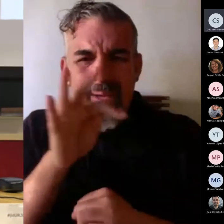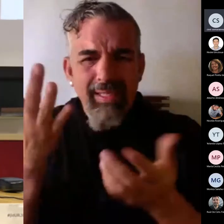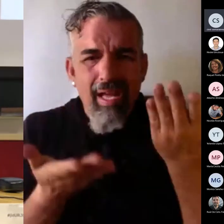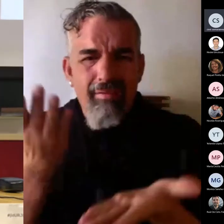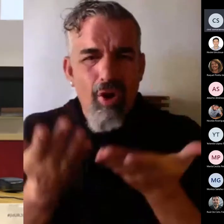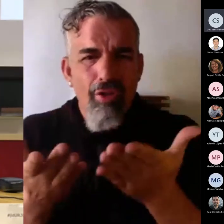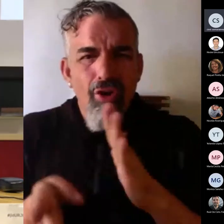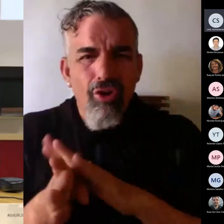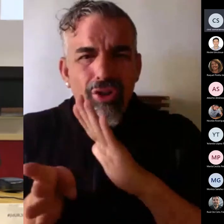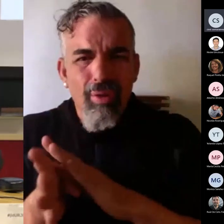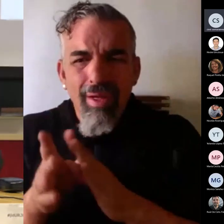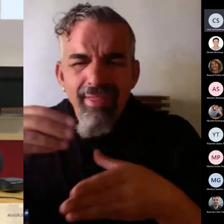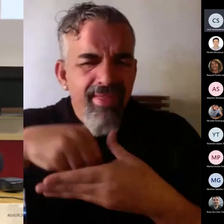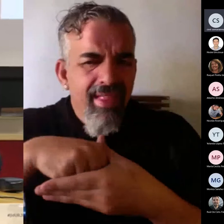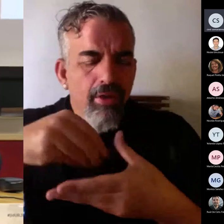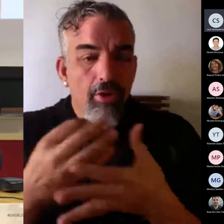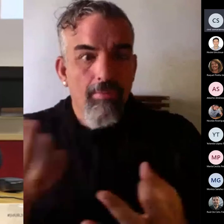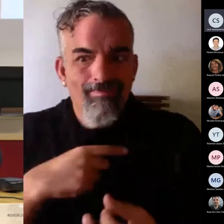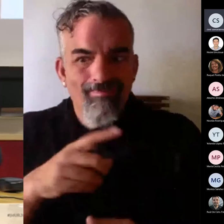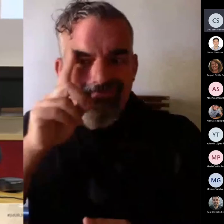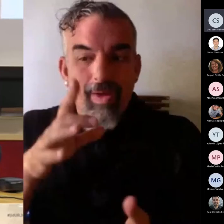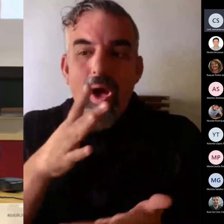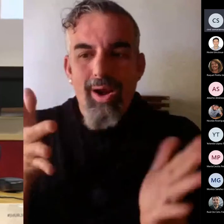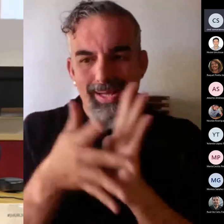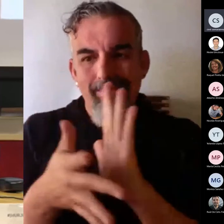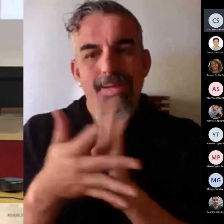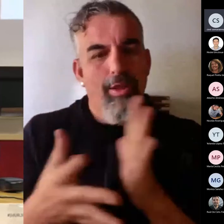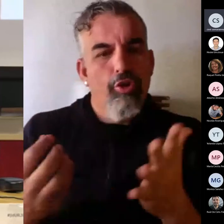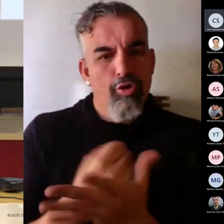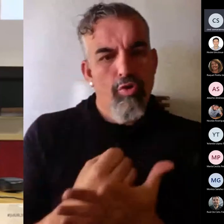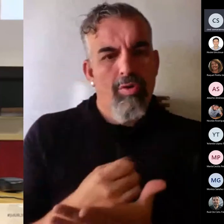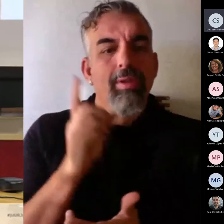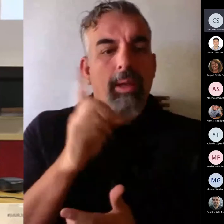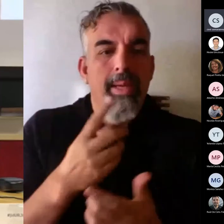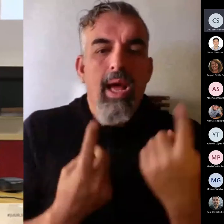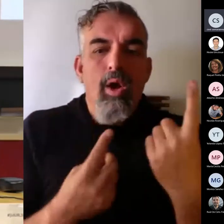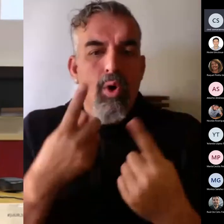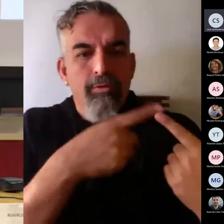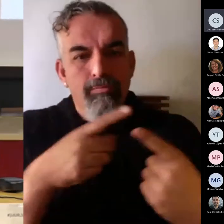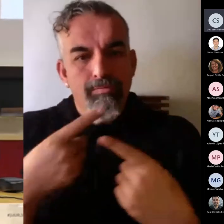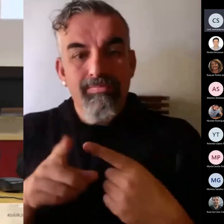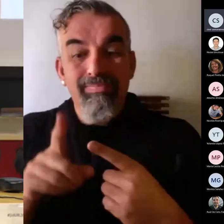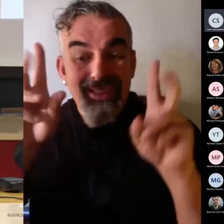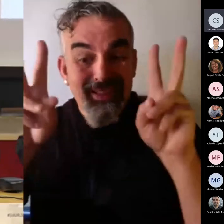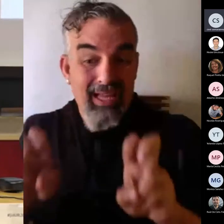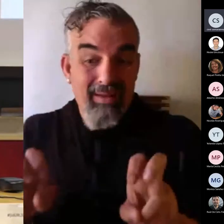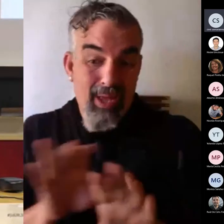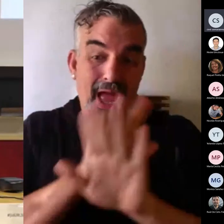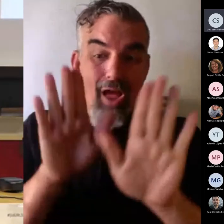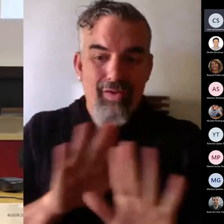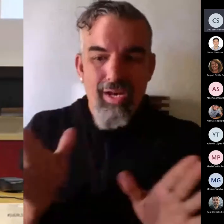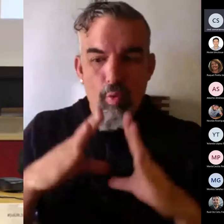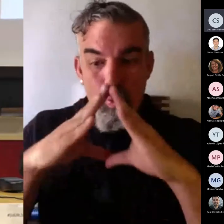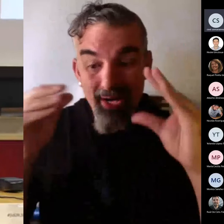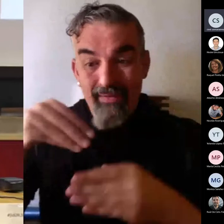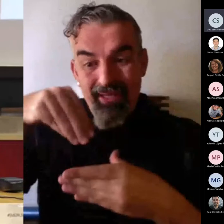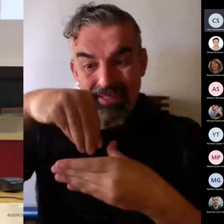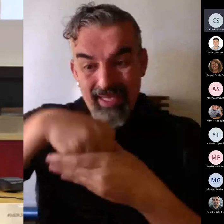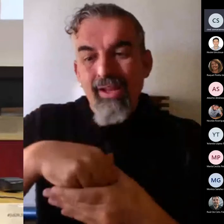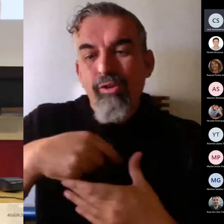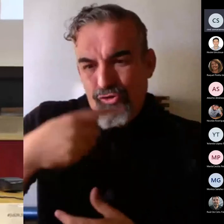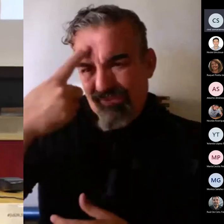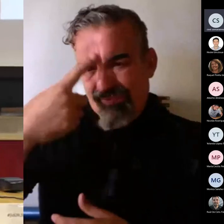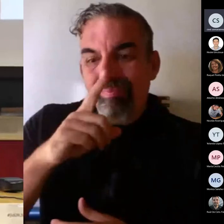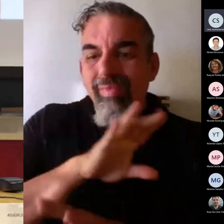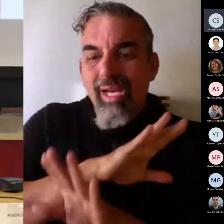No sé si ese hecho ha explicado todo, si creo que parte, uno de los resultados que supongo que también en esta universidad habéis podido